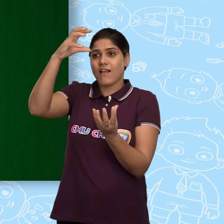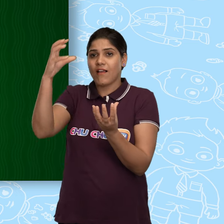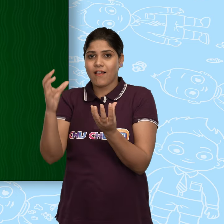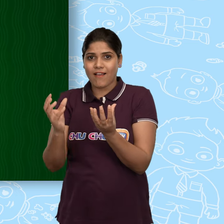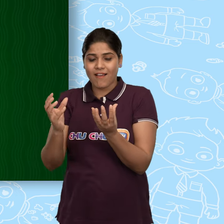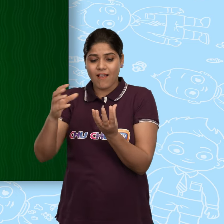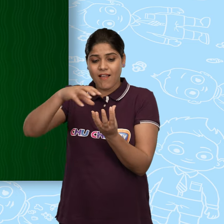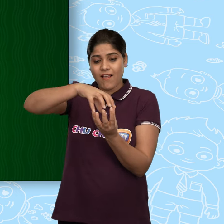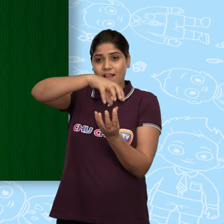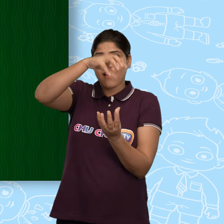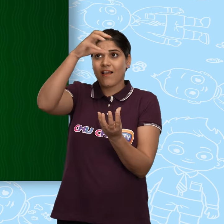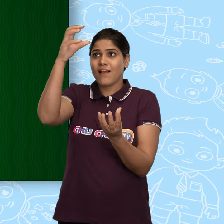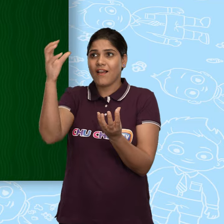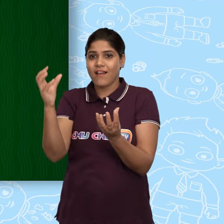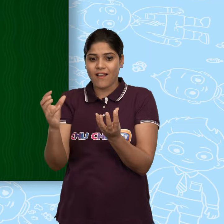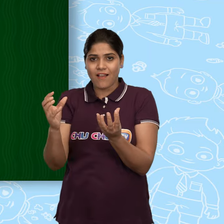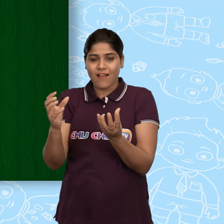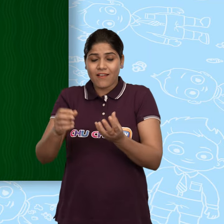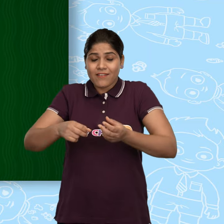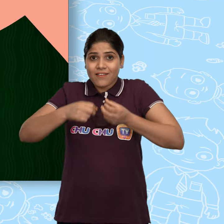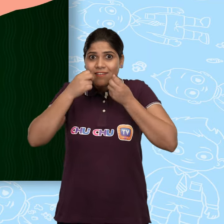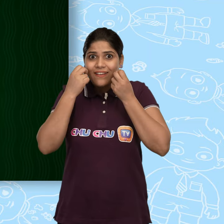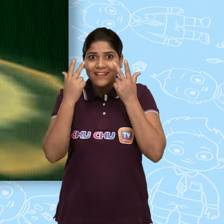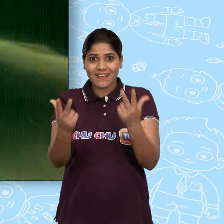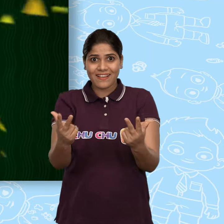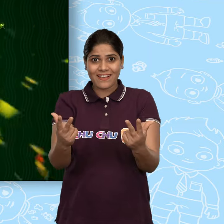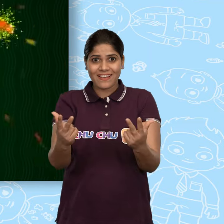जा खोल जा सप्राइज